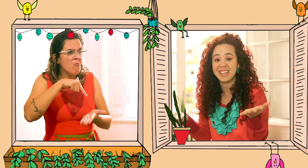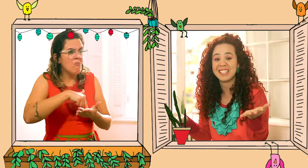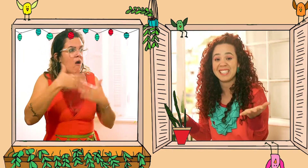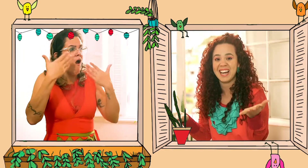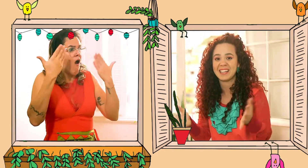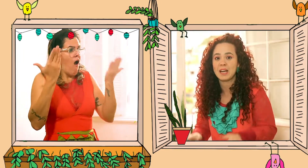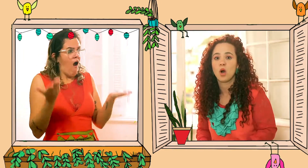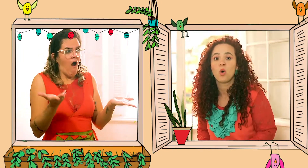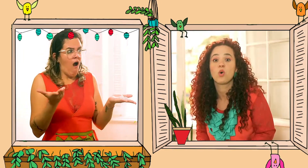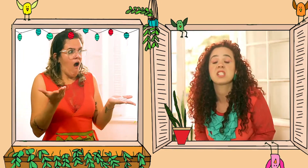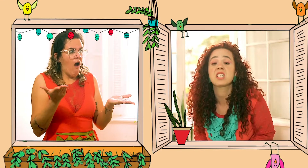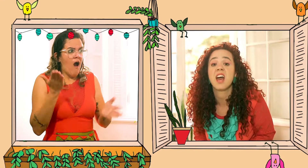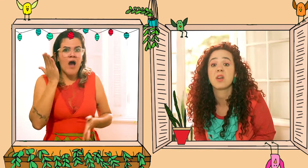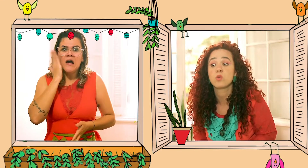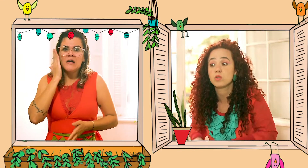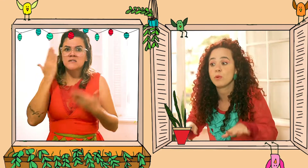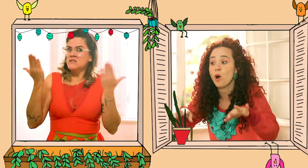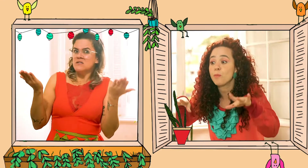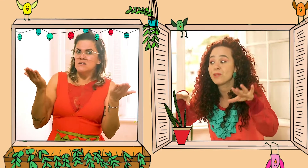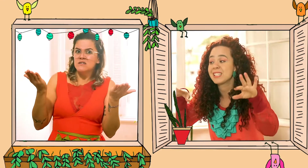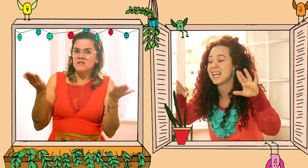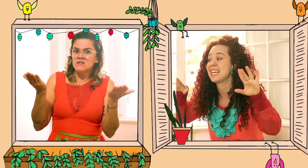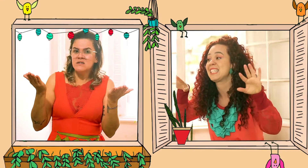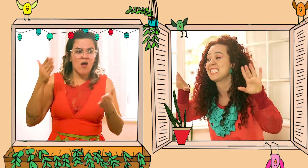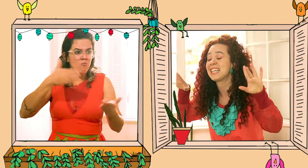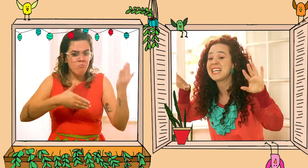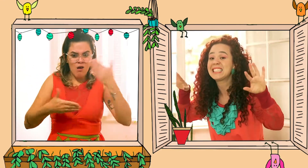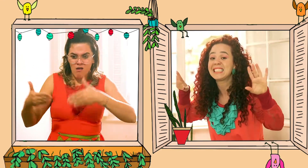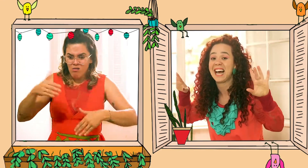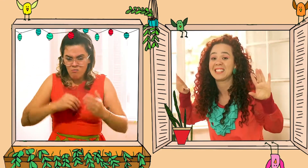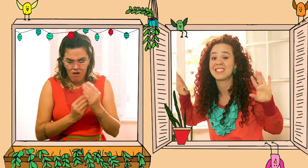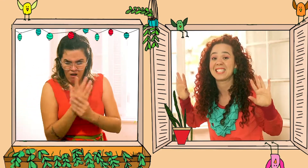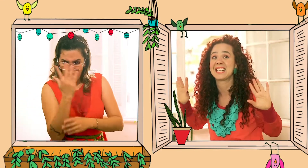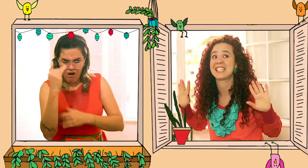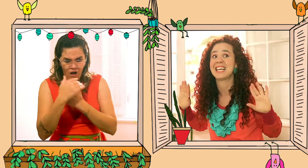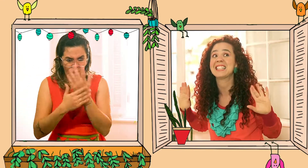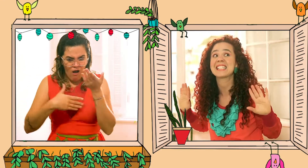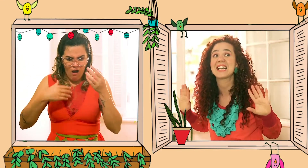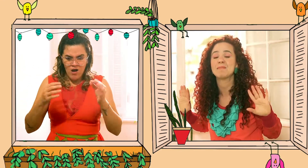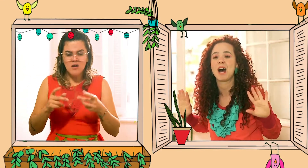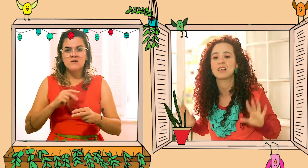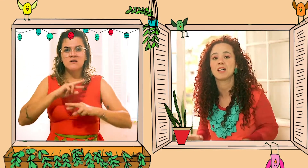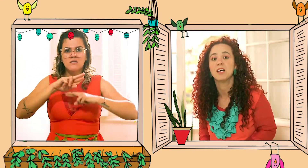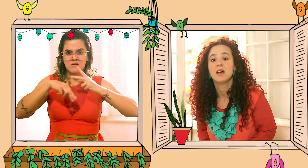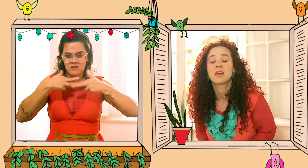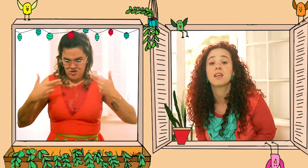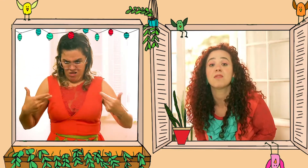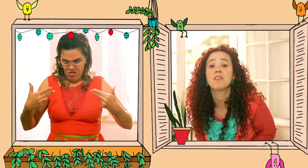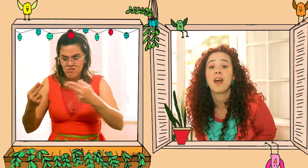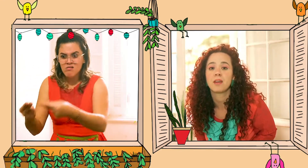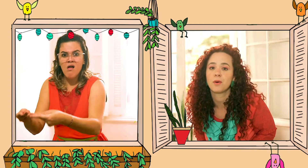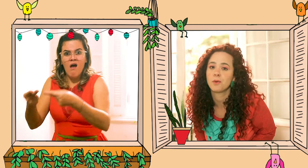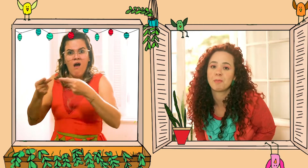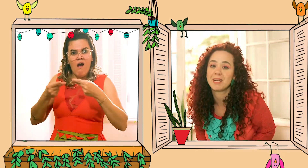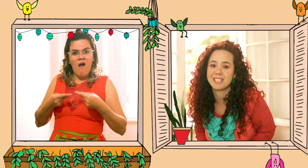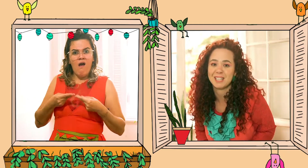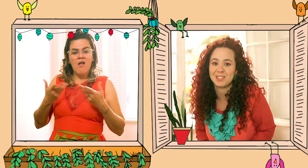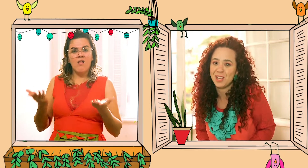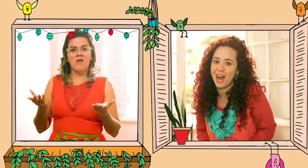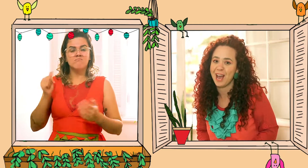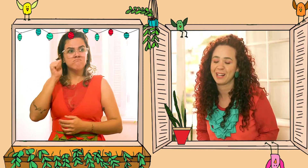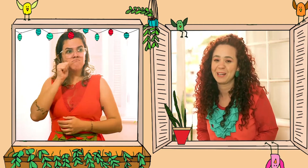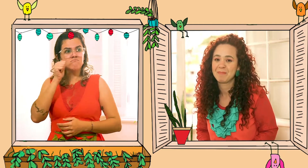e amigas dela ou se eram os próprios seres encantados das lendas da mata que vieram